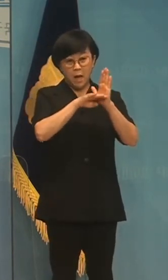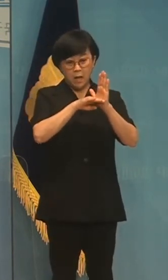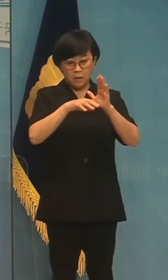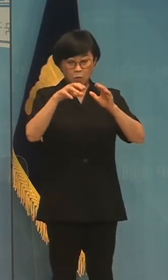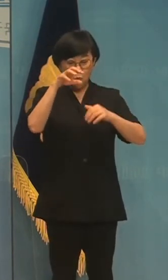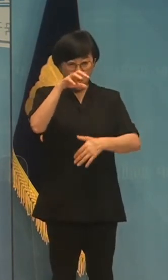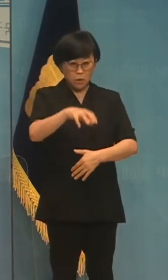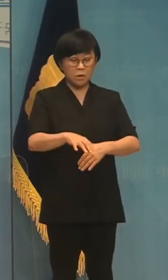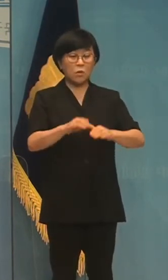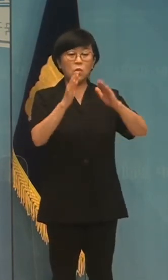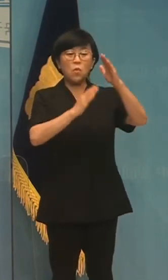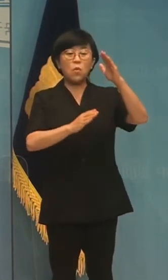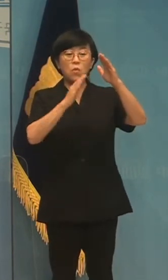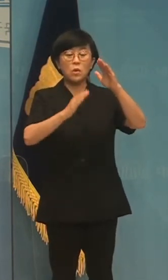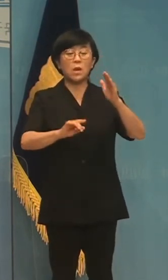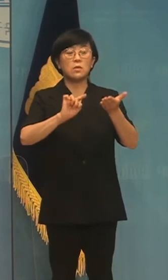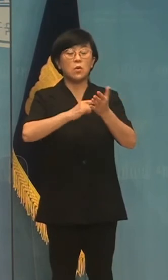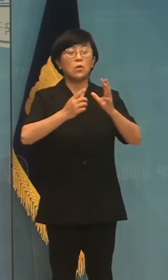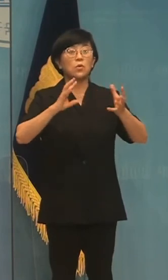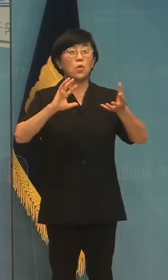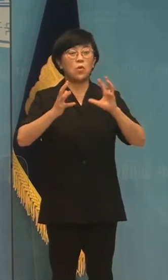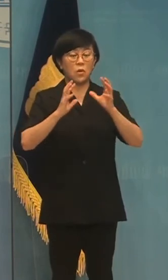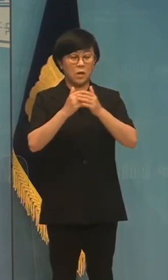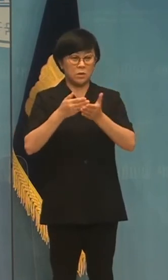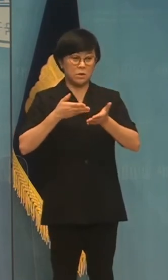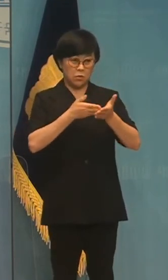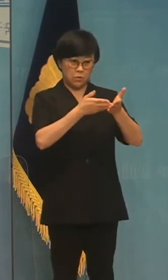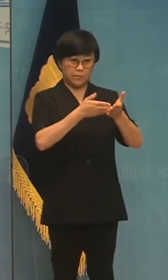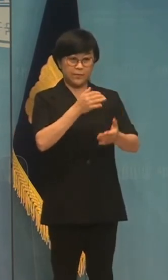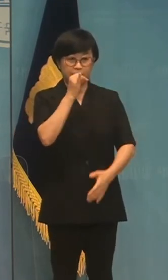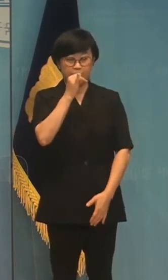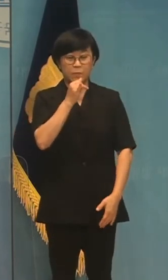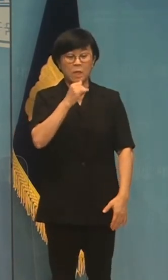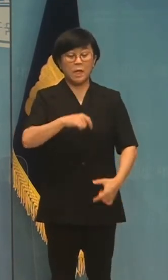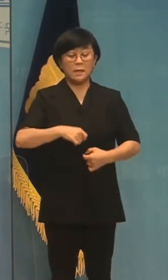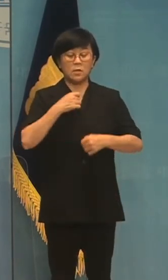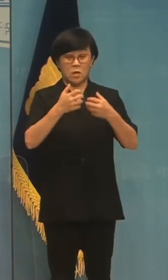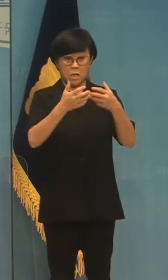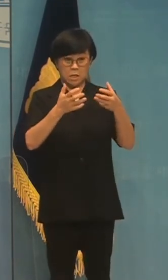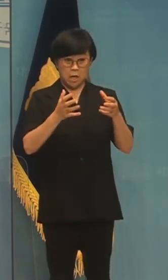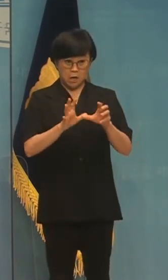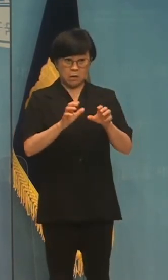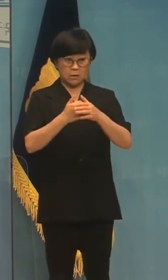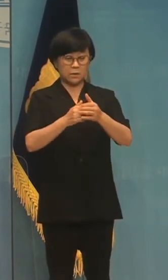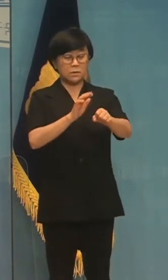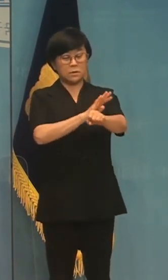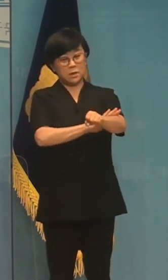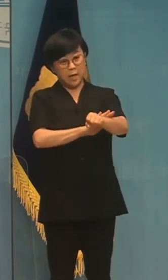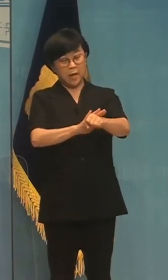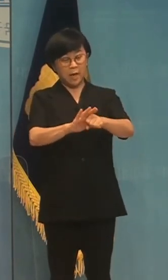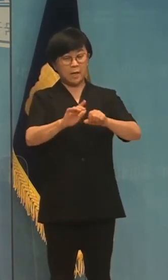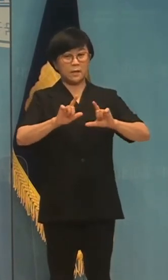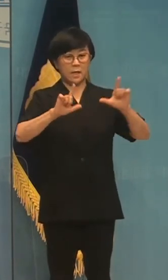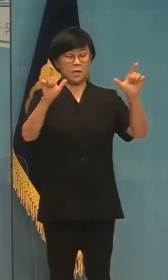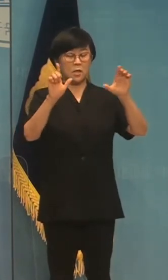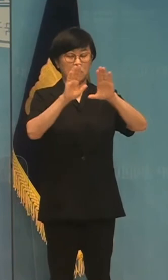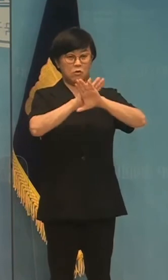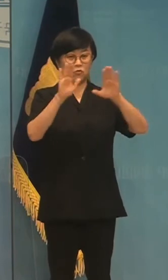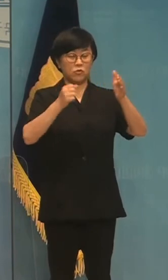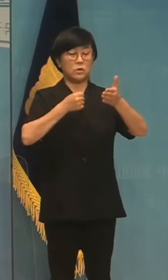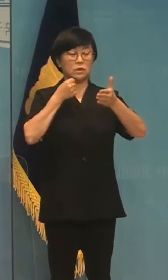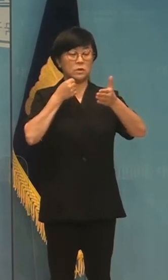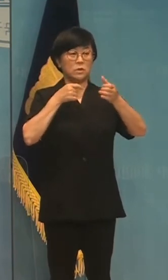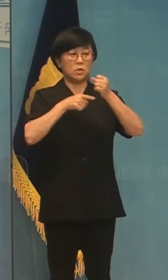공개적으로 토론할 것을 촉구합니다. 정의당은 제대로 된 이유정립법 제정을 위해